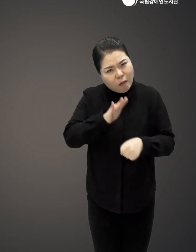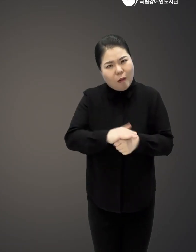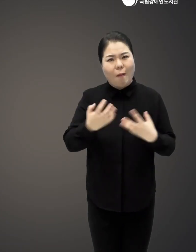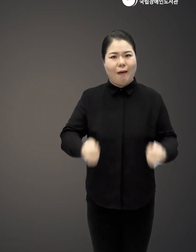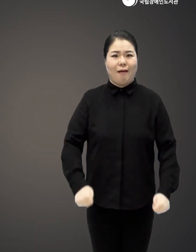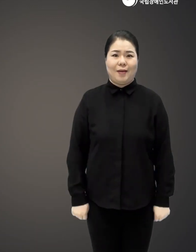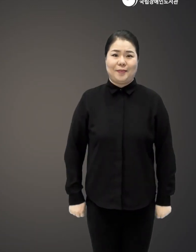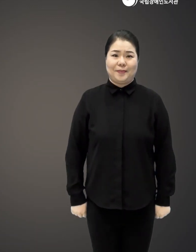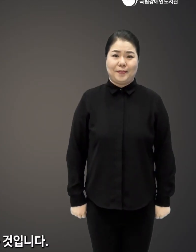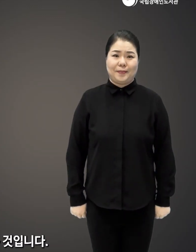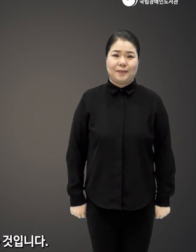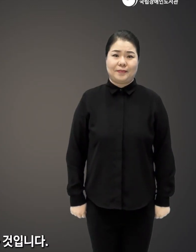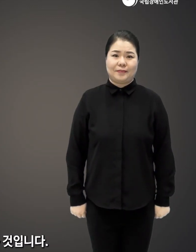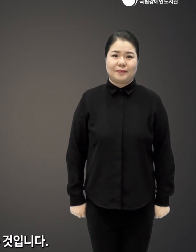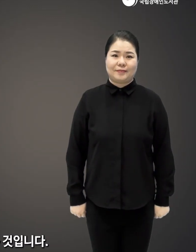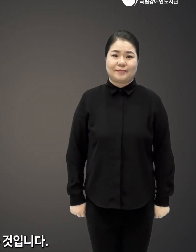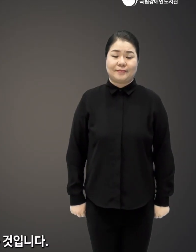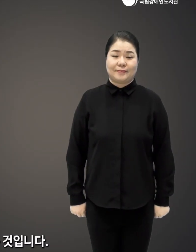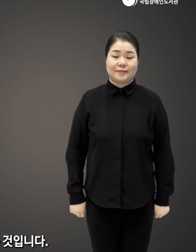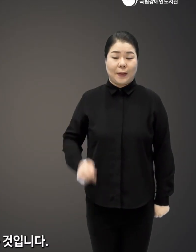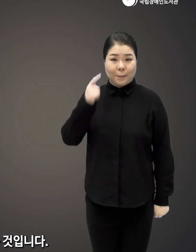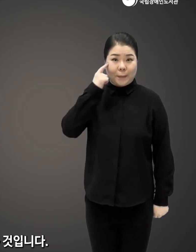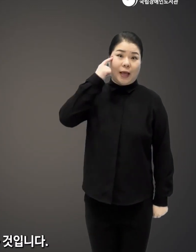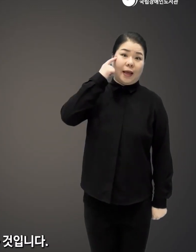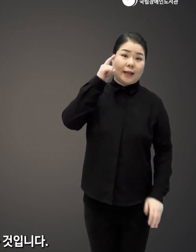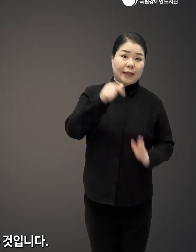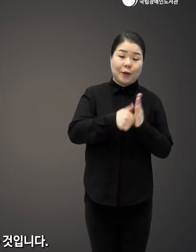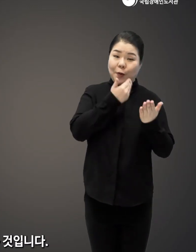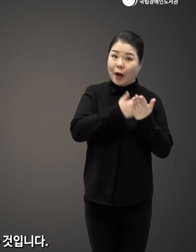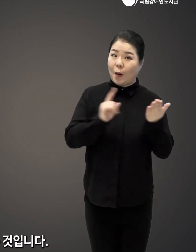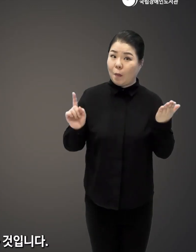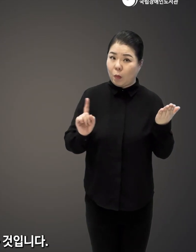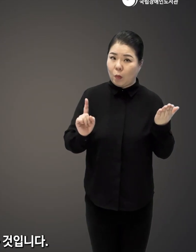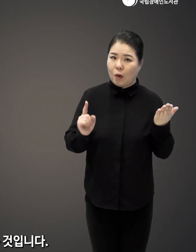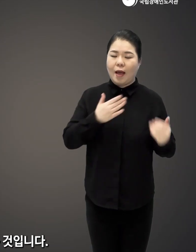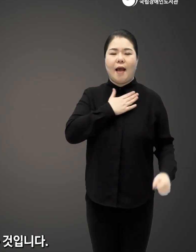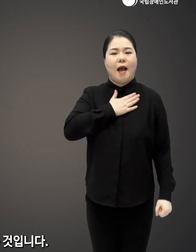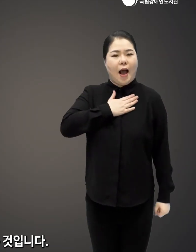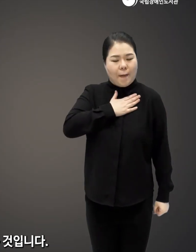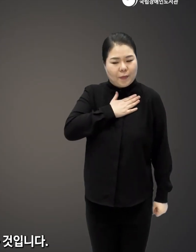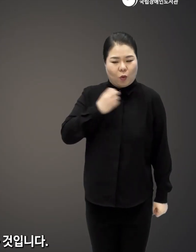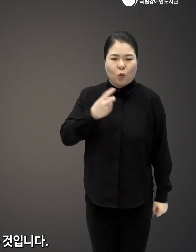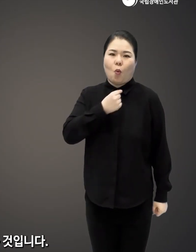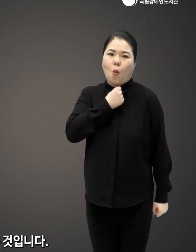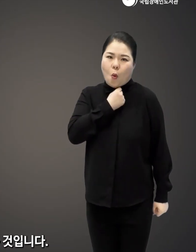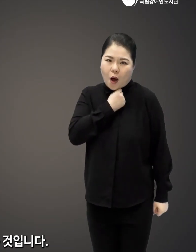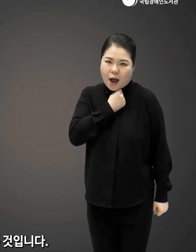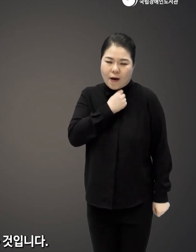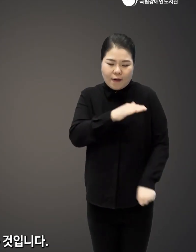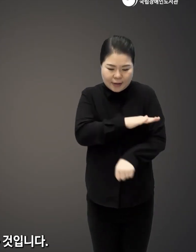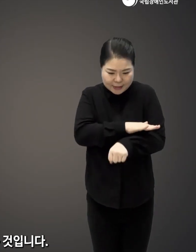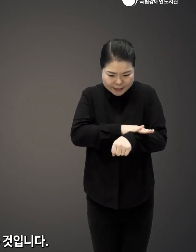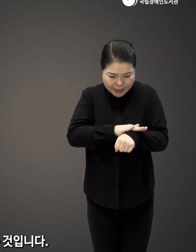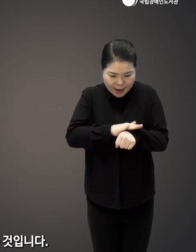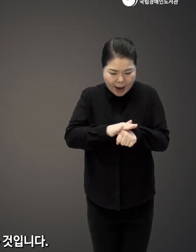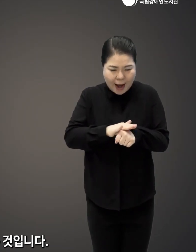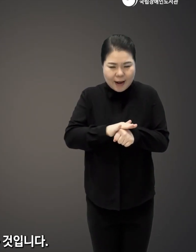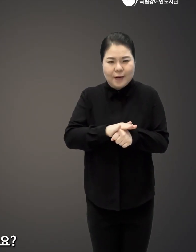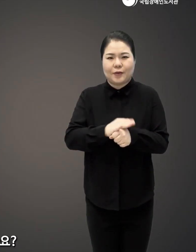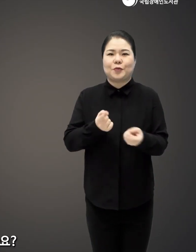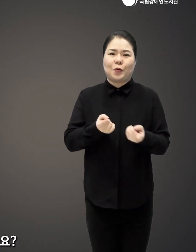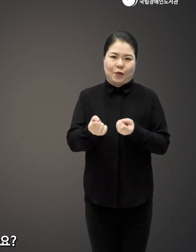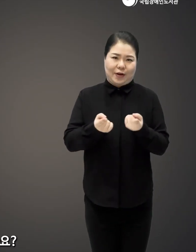하죠 이 인지 단계에 있어서 중요한 것은요 감정과 욕구를 잘 다루는 겁니다